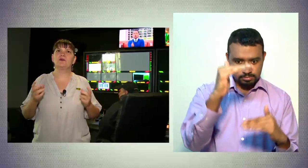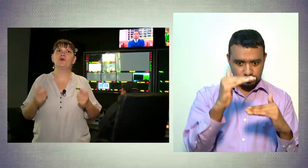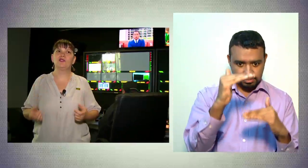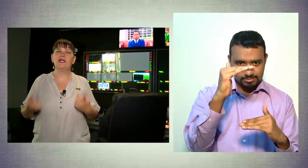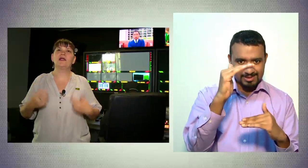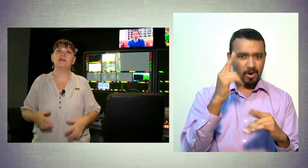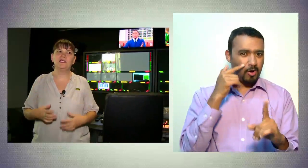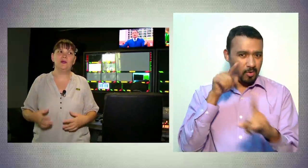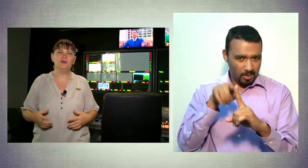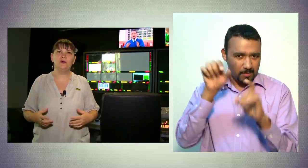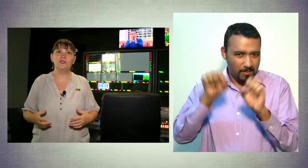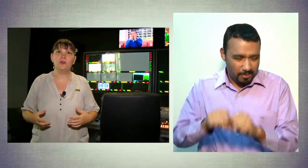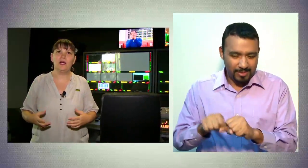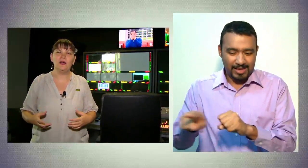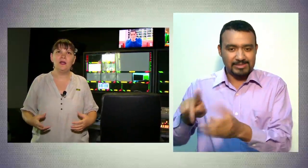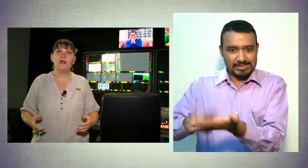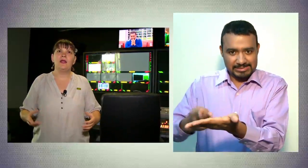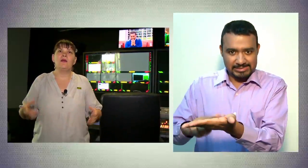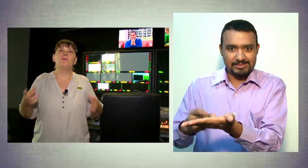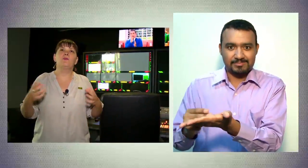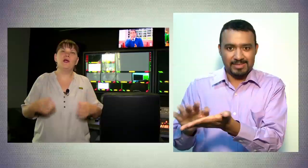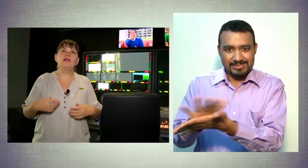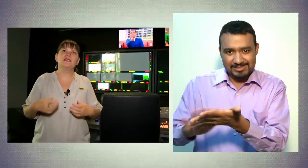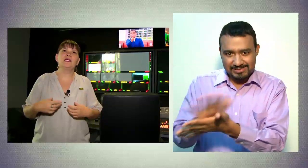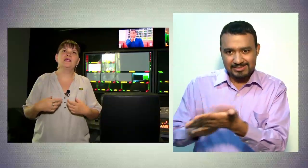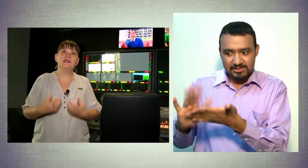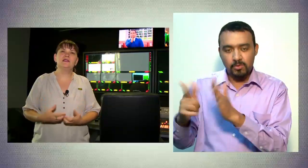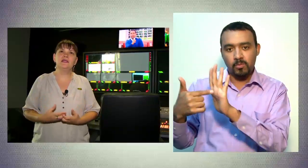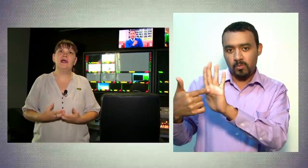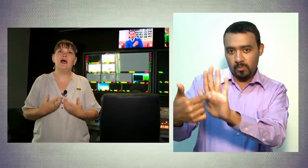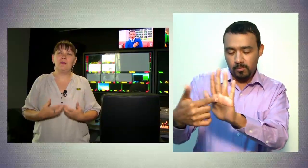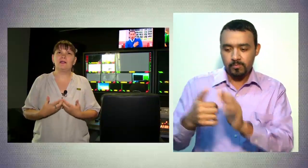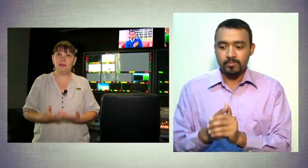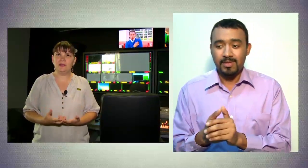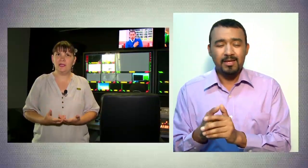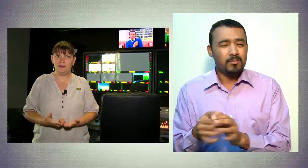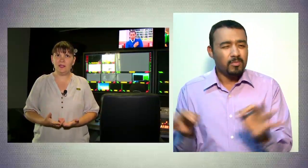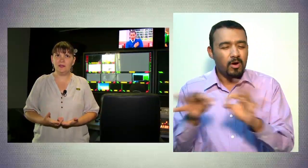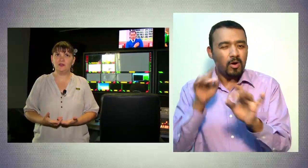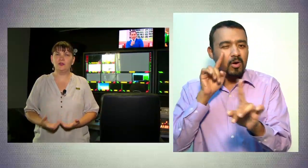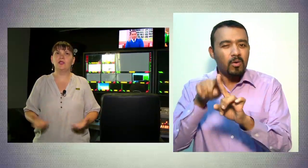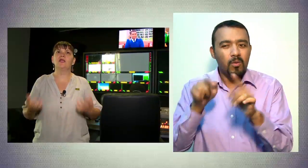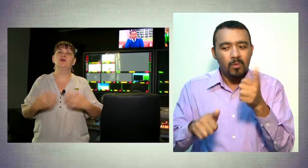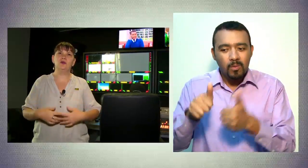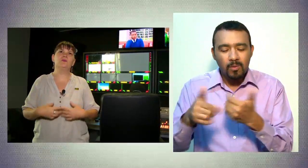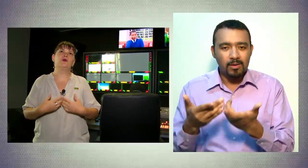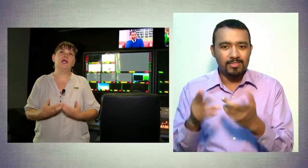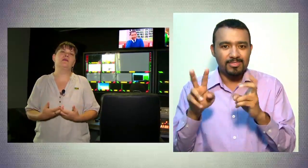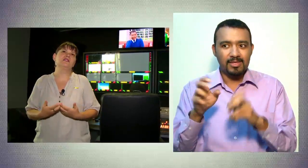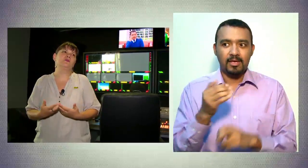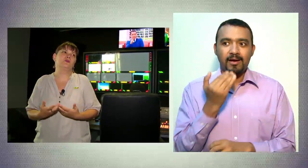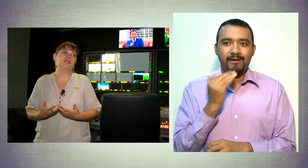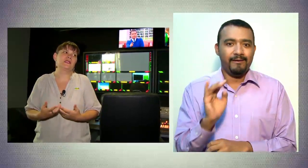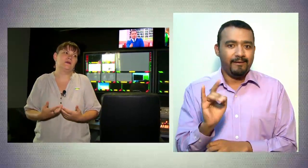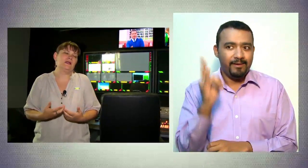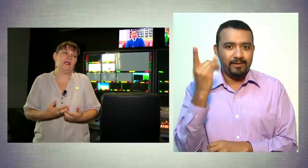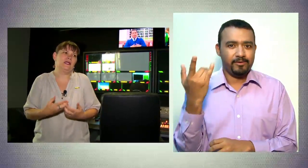cuya narrativa audiovisual puede ser entendida a partir del texto y no programas que